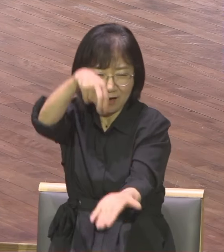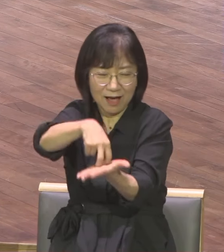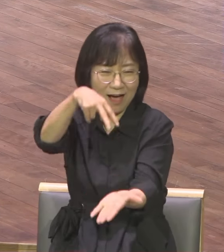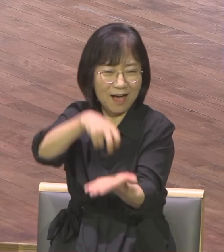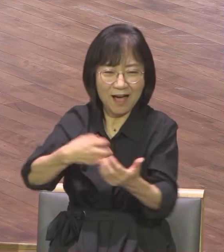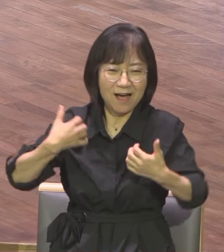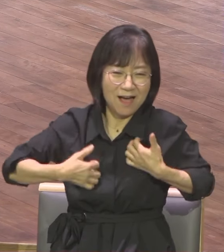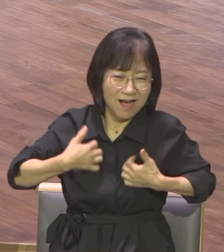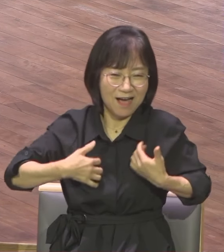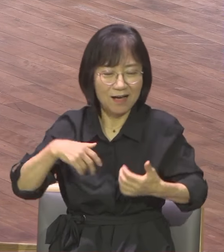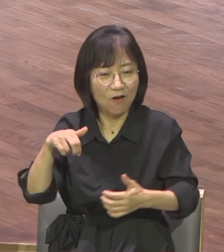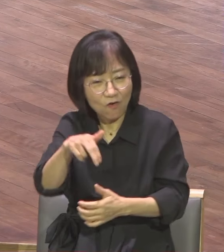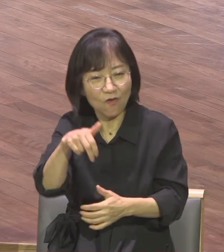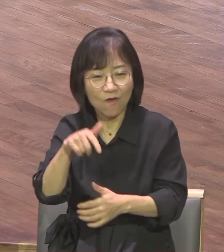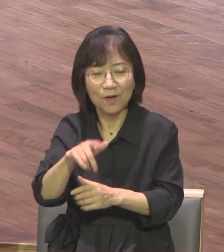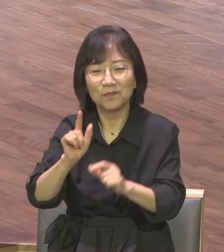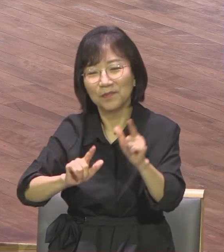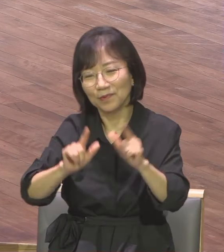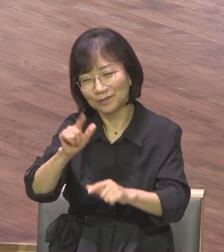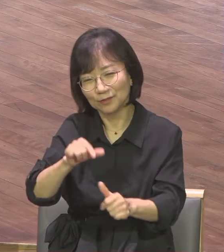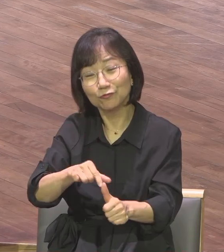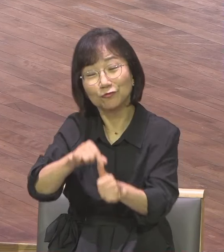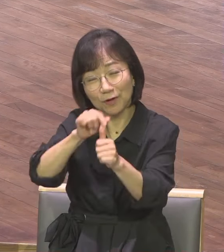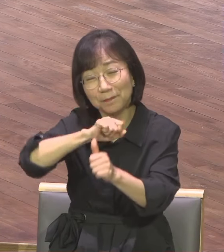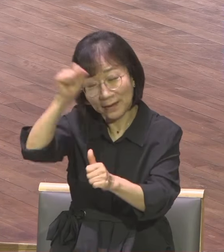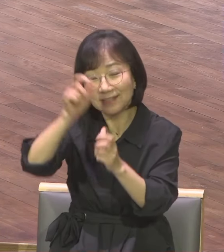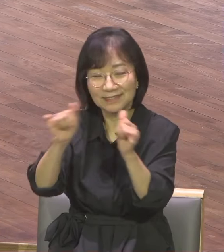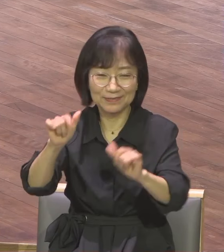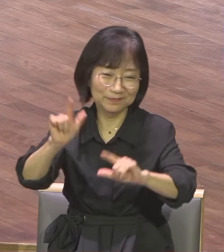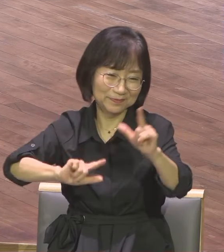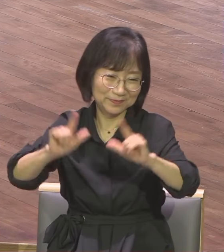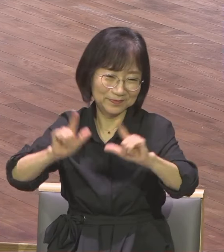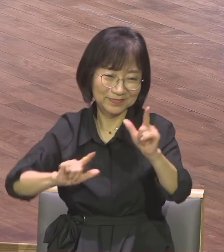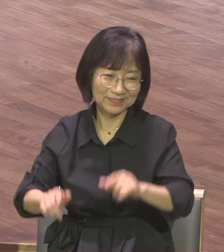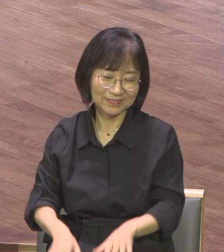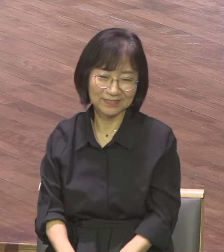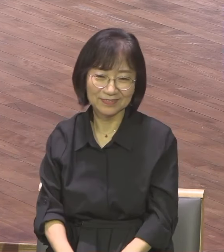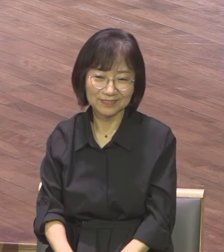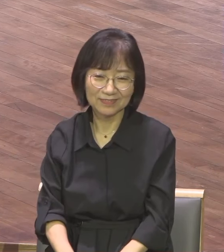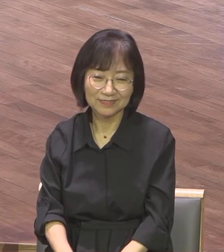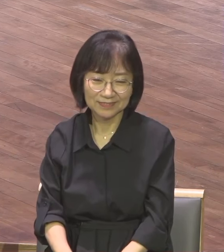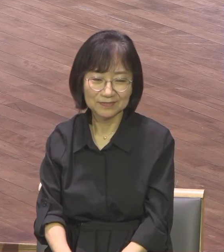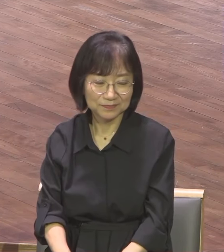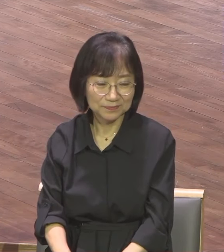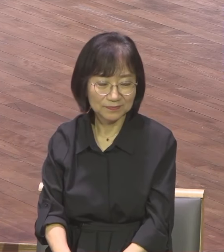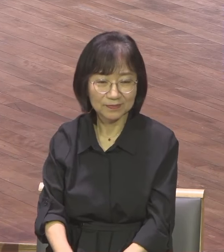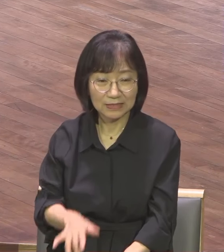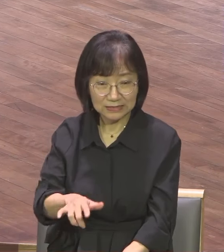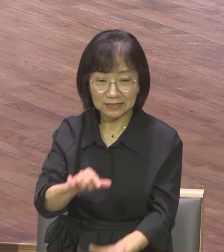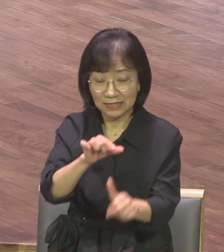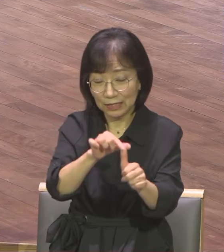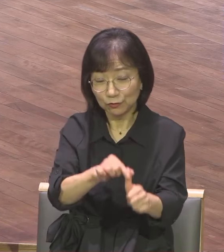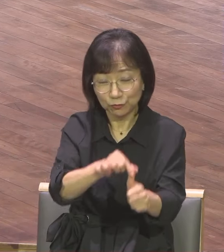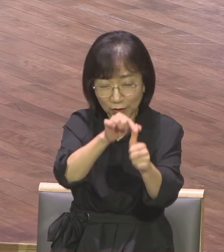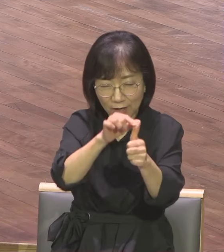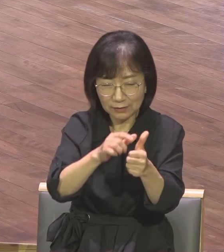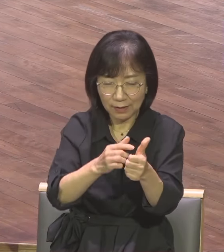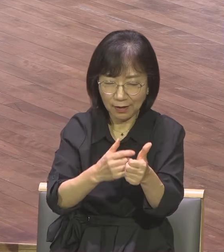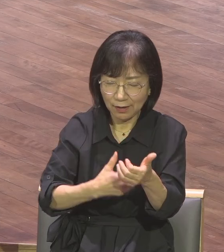바로 그 힘이 있었던 거예요 그 구원의 불이 구원의 감격이 가슴에 있었던